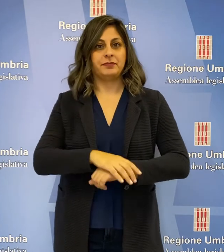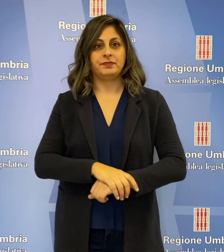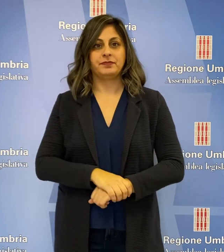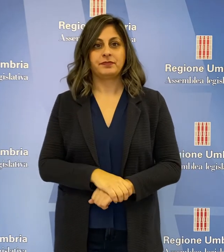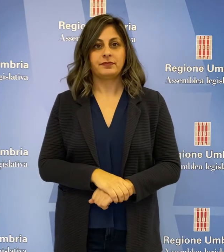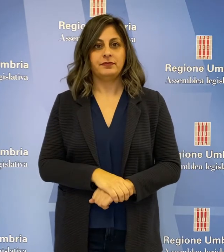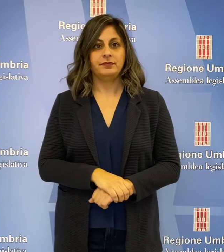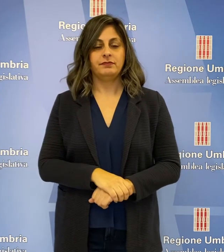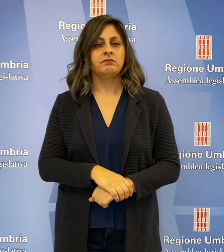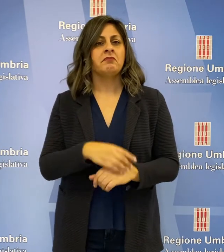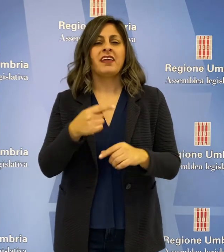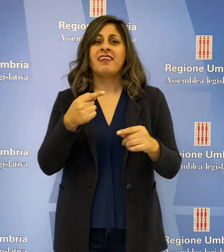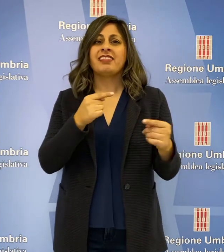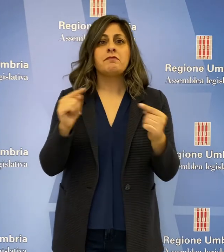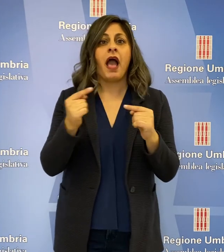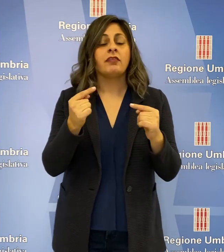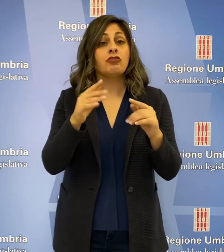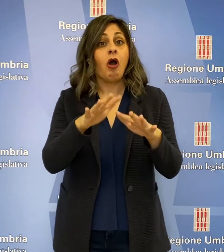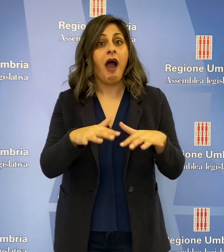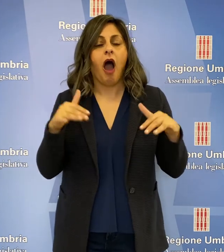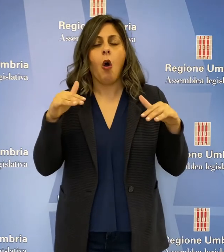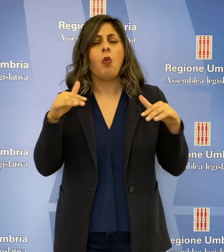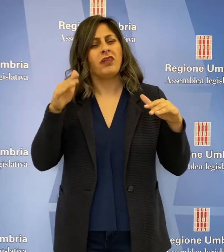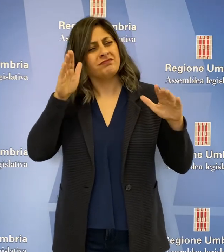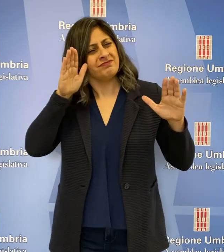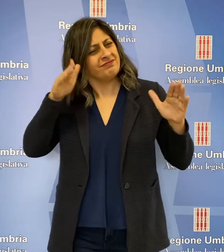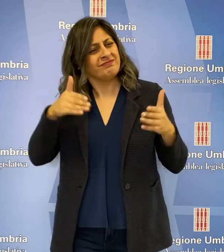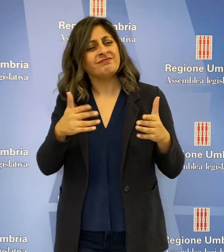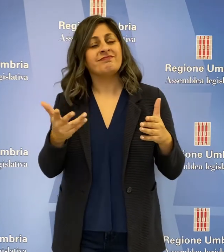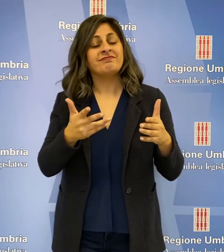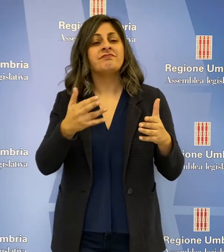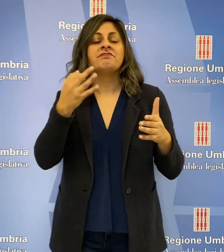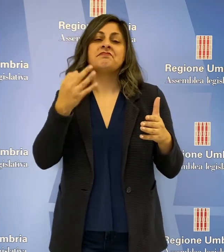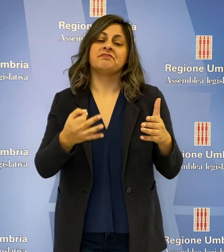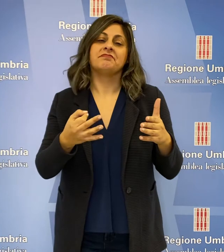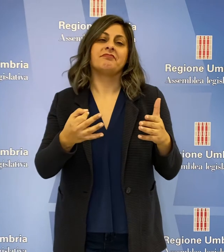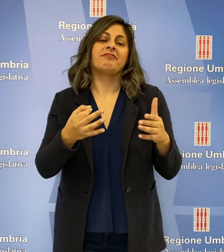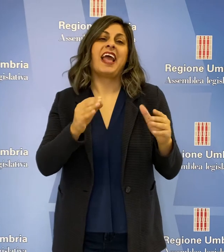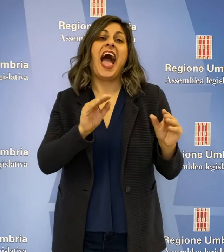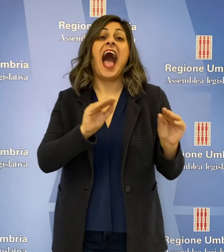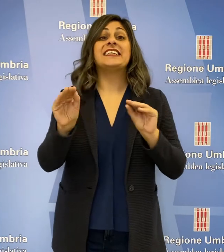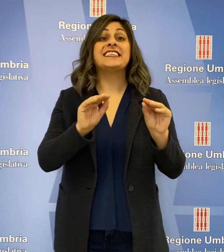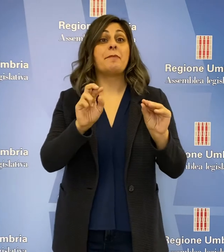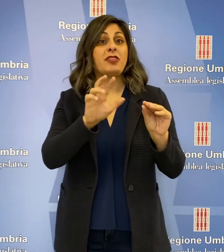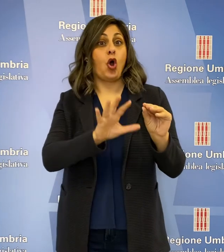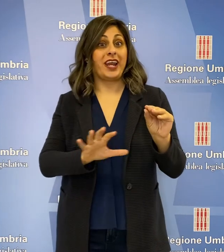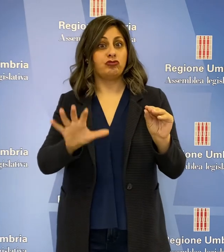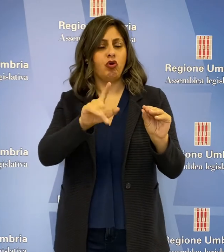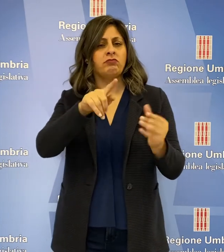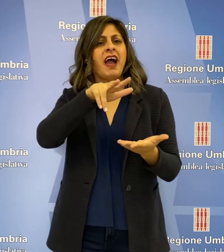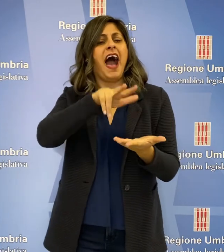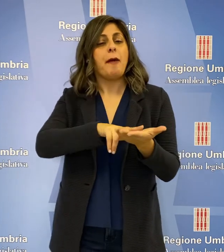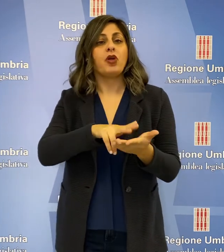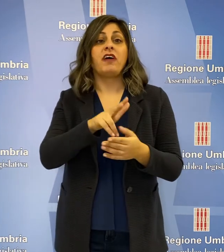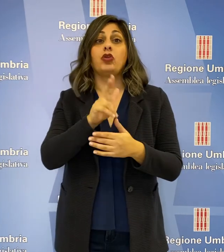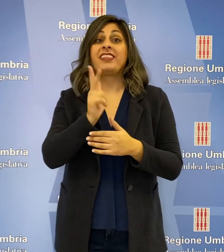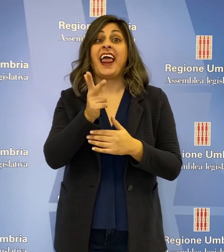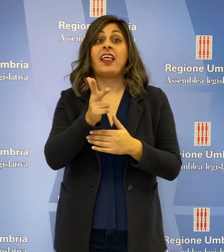Movimento 5 Stelle. Il dibattito in Aula si è concentrato sull'assestamento della Regione, che è stato approvato